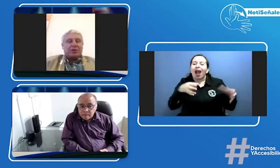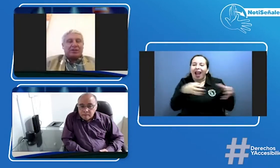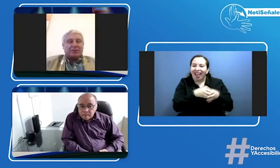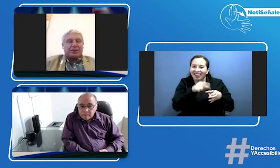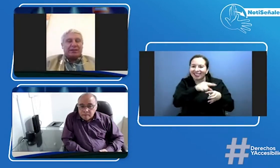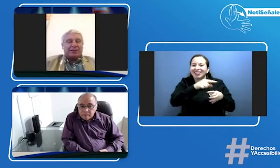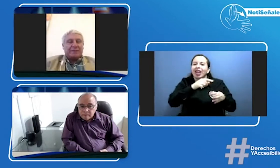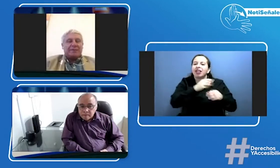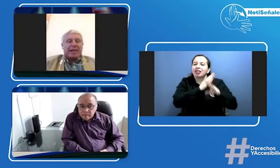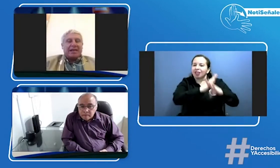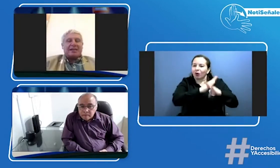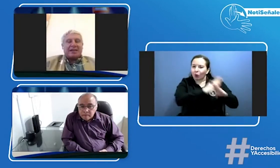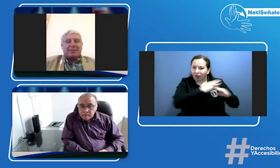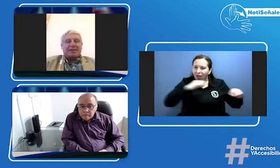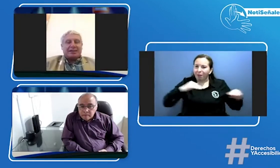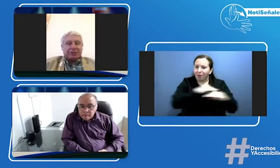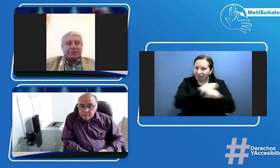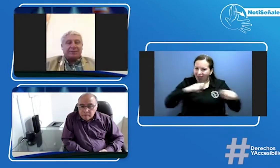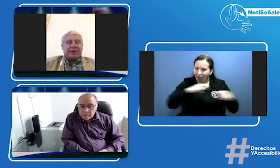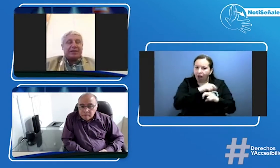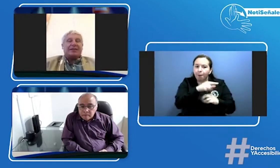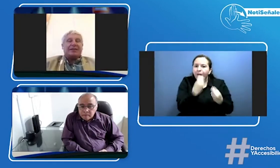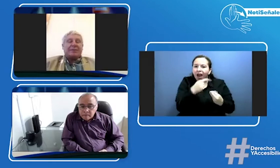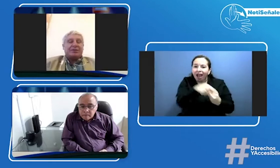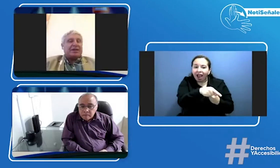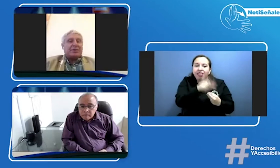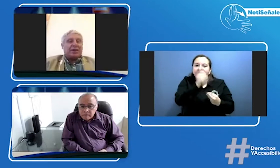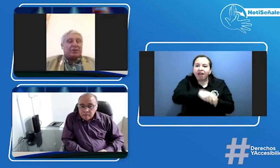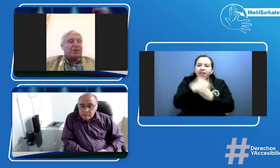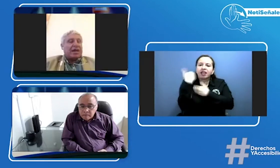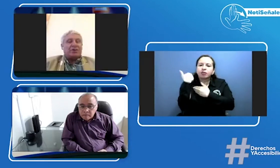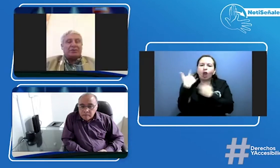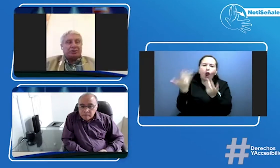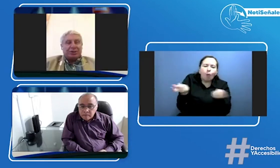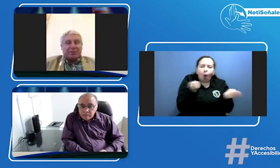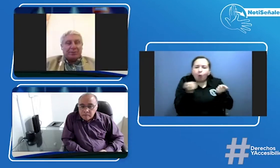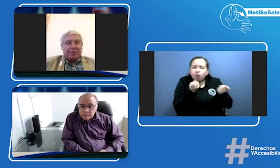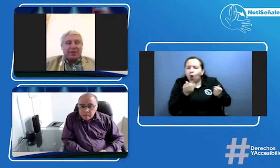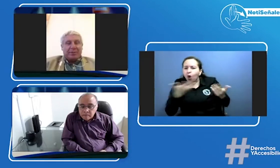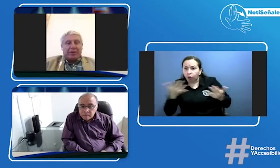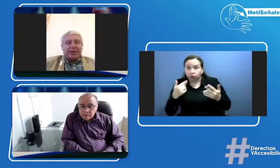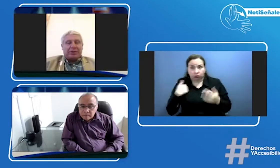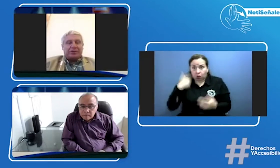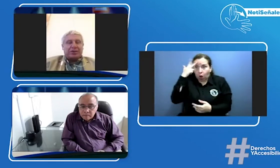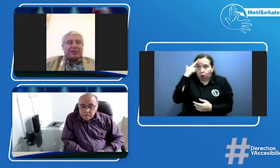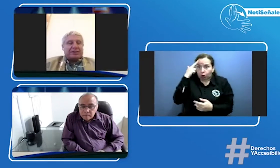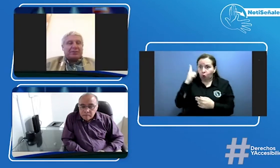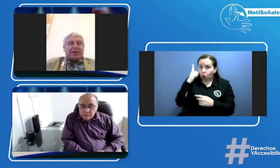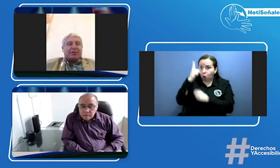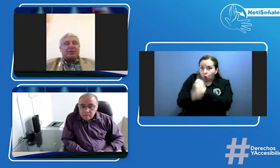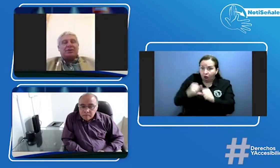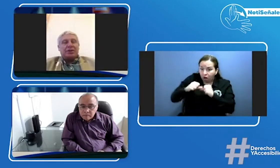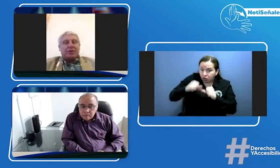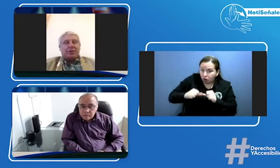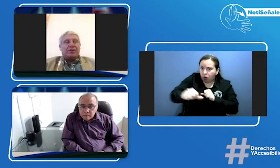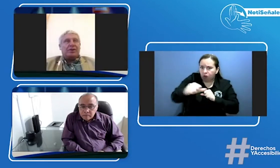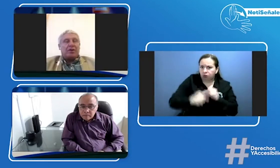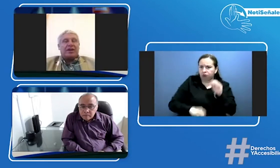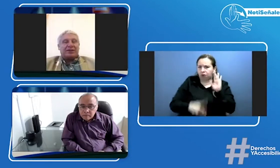correspondiente a esa reglamentación y también estoy de acuerdo un año es mucho tiempo para una resolución que se expide con un objetivo